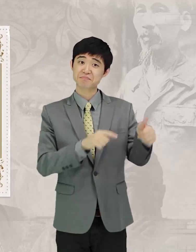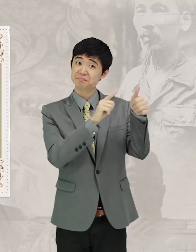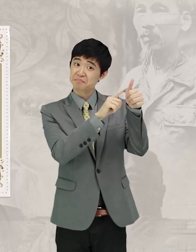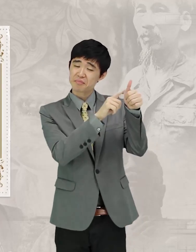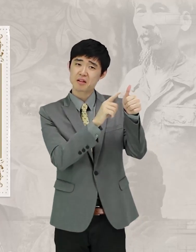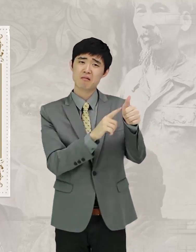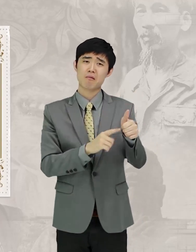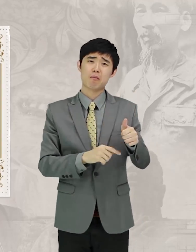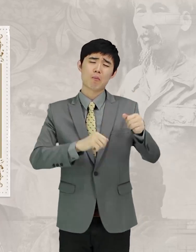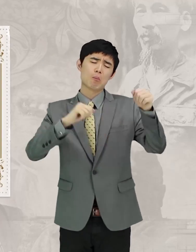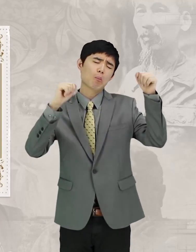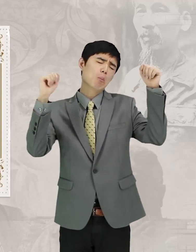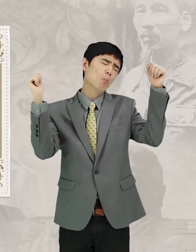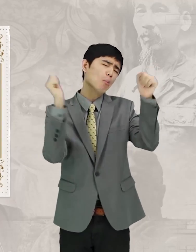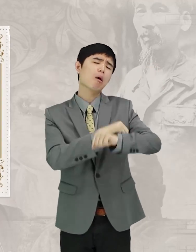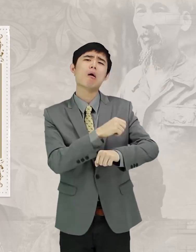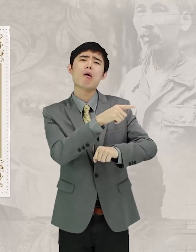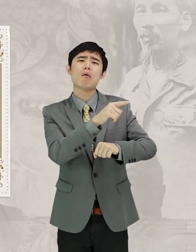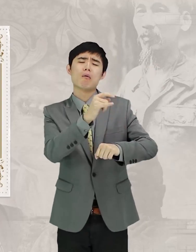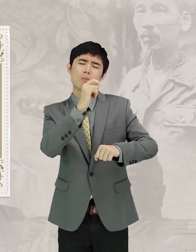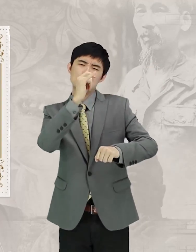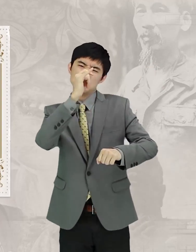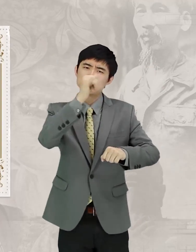공자는 몰락한 귀족 출신으로,